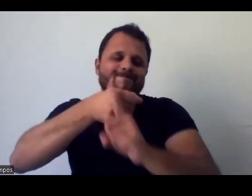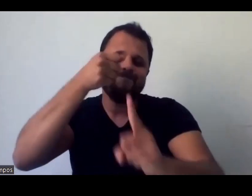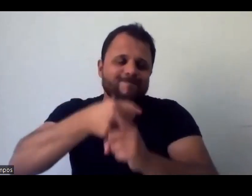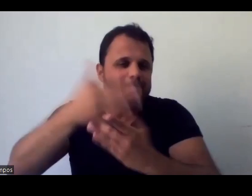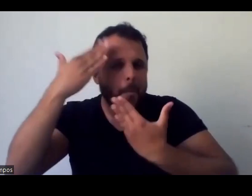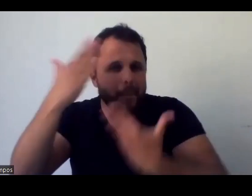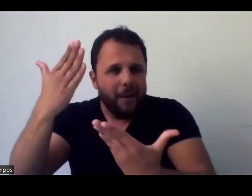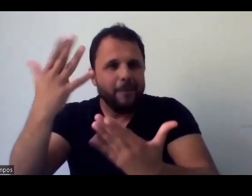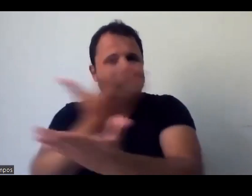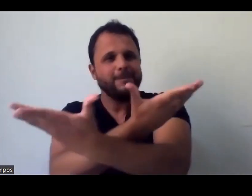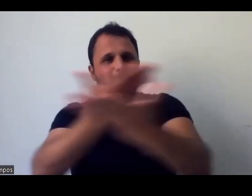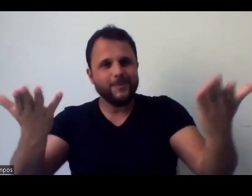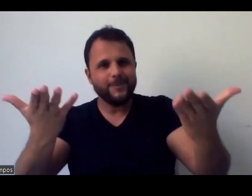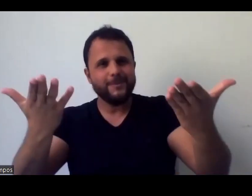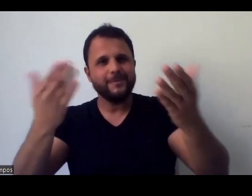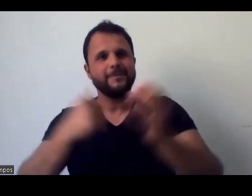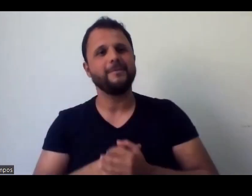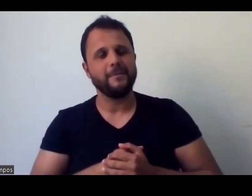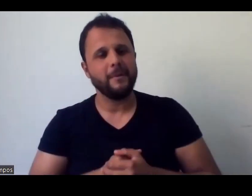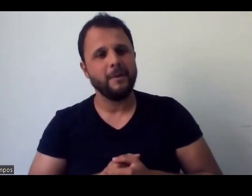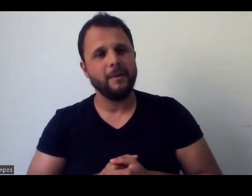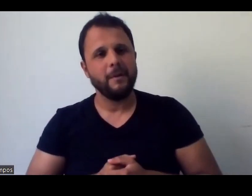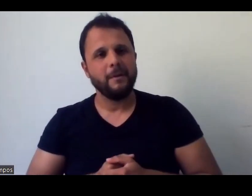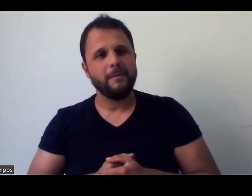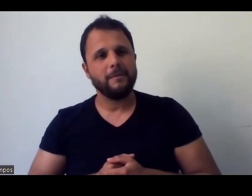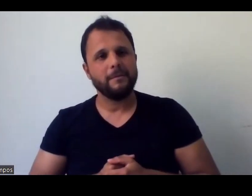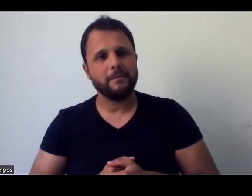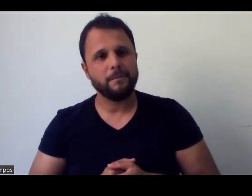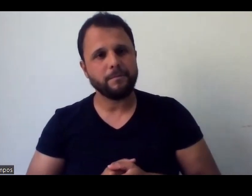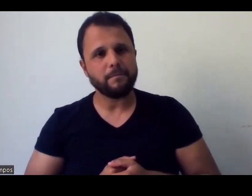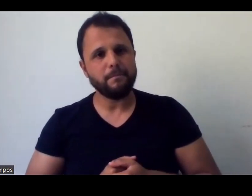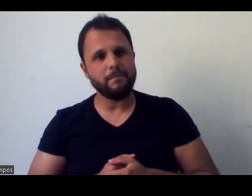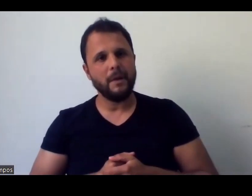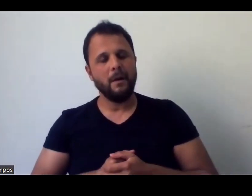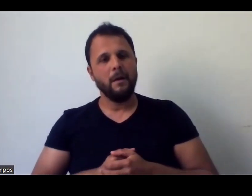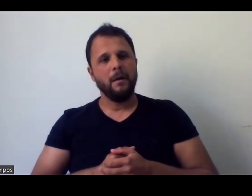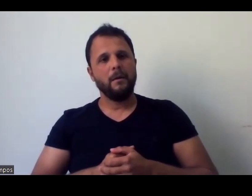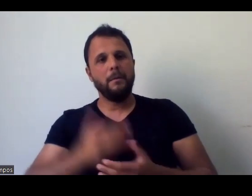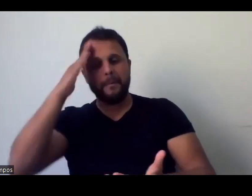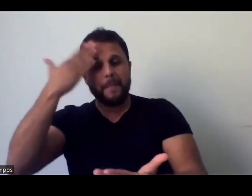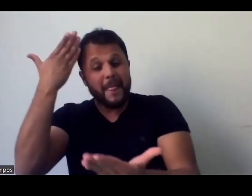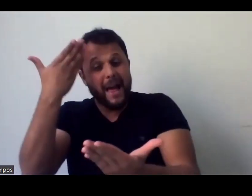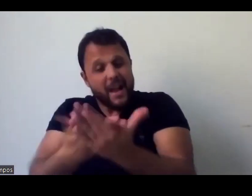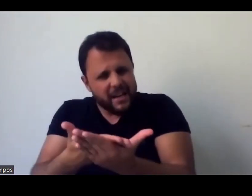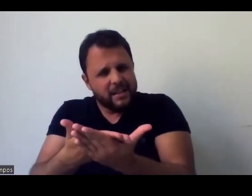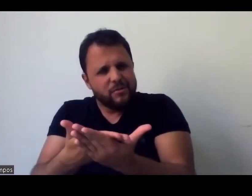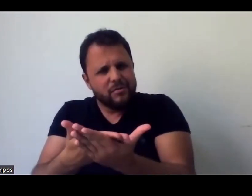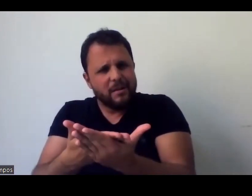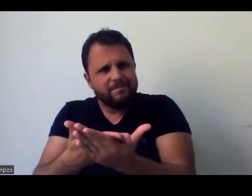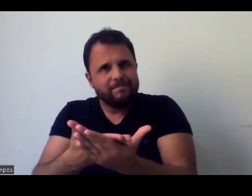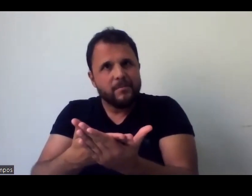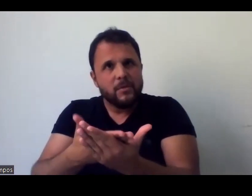para todo mundo. Obrigada, então, pode falar. Eu ia falar, é acreditar e perseguir a utopia.